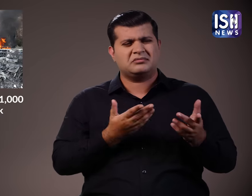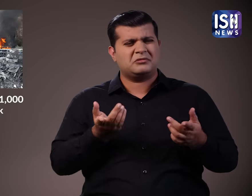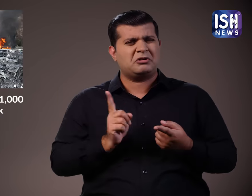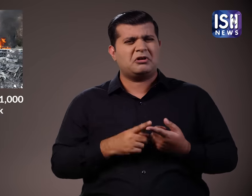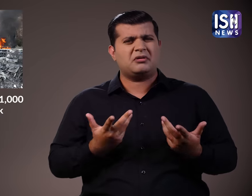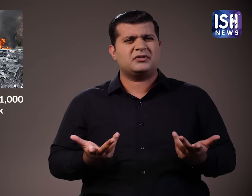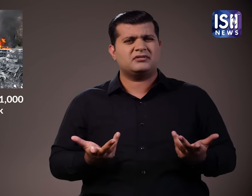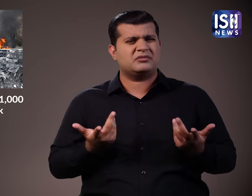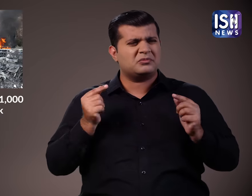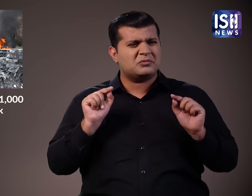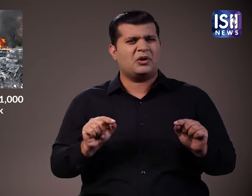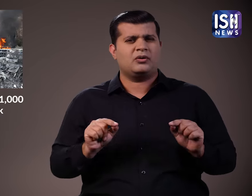मैं आपको कारण बताता हूँ